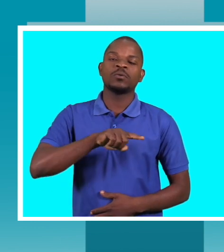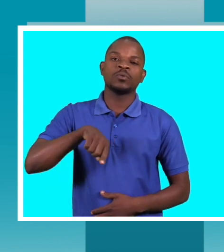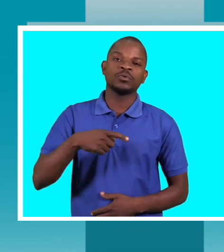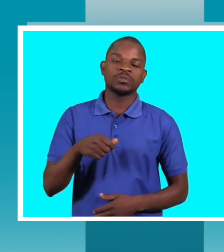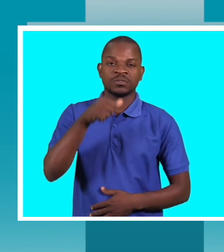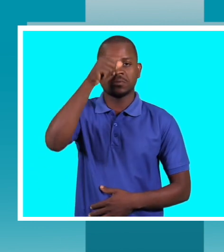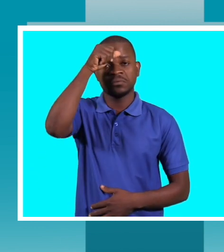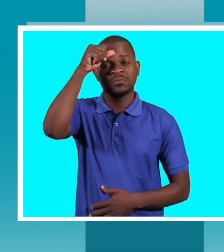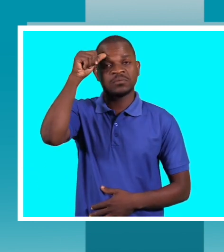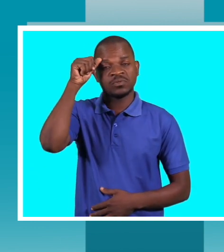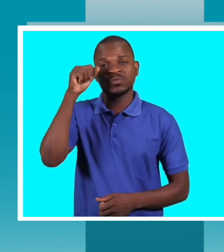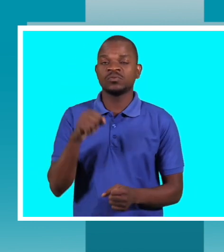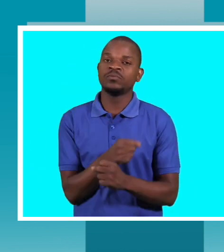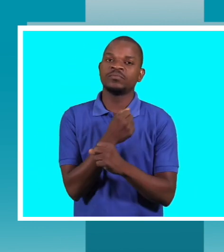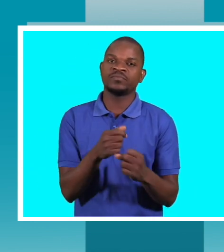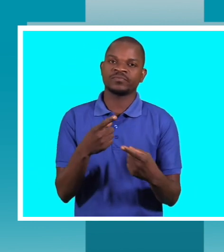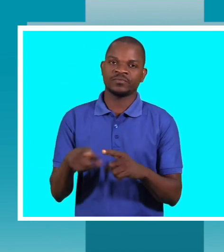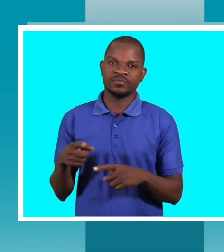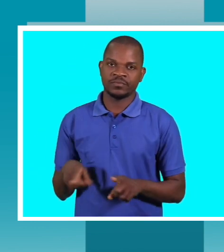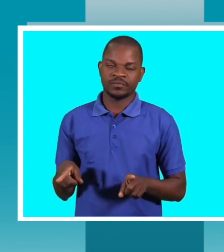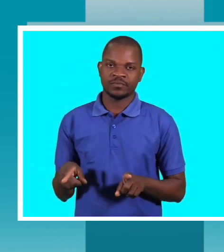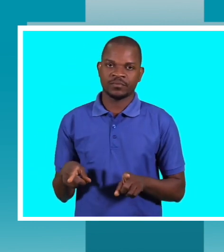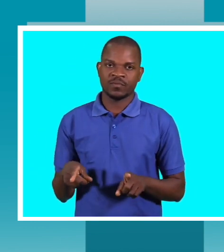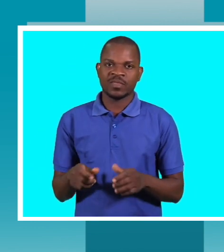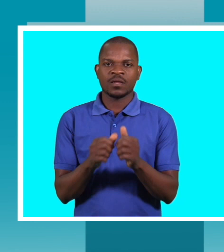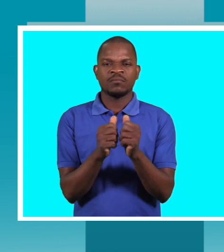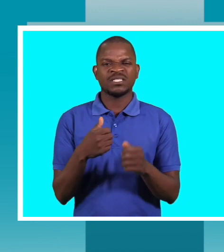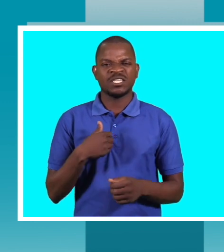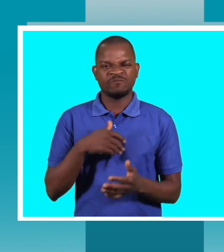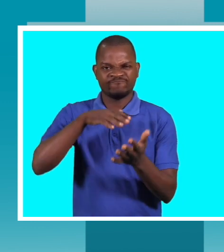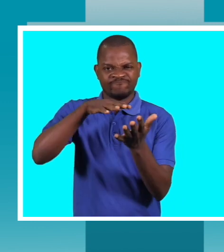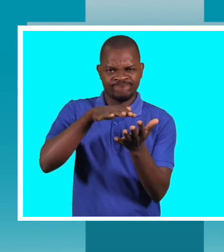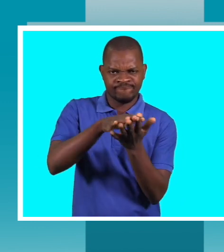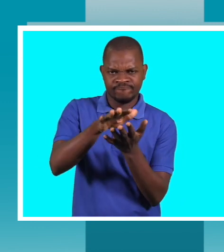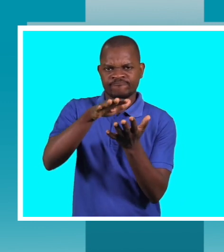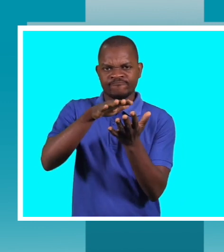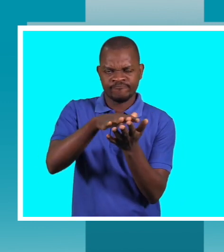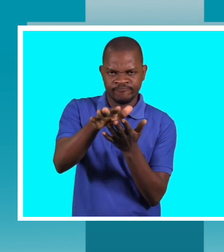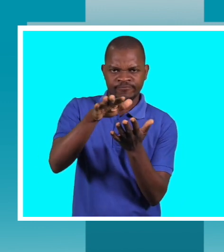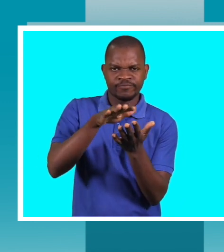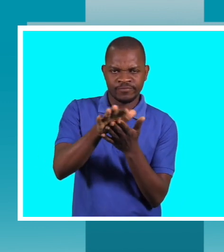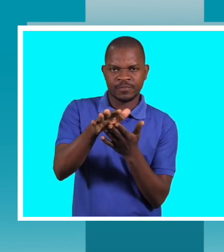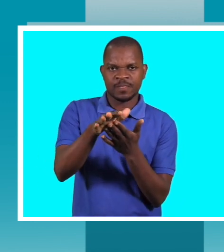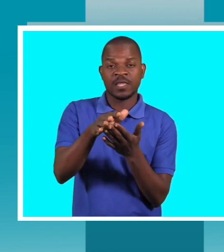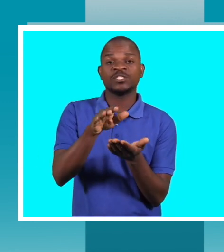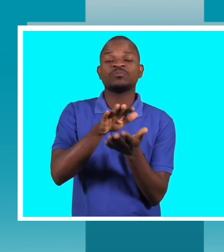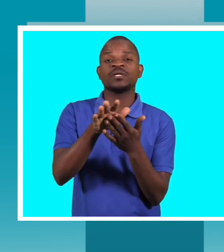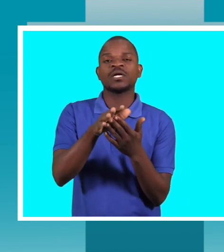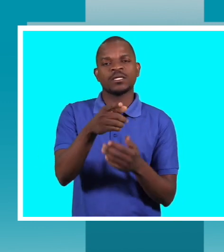porque não podemos aquilo, não podemos aquilo. Mas eu falei, mostrei legalmente que ela